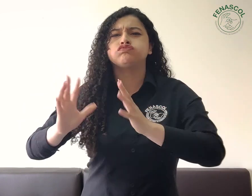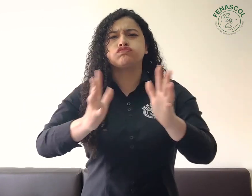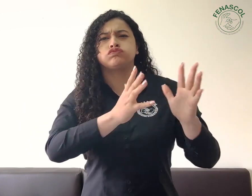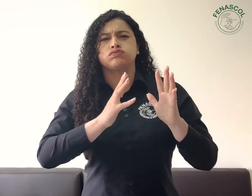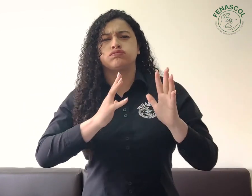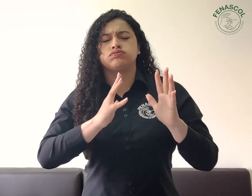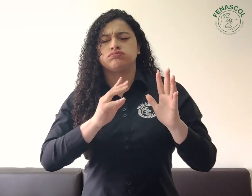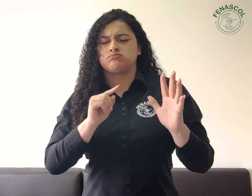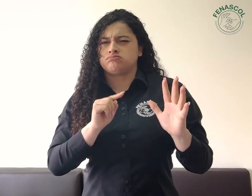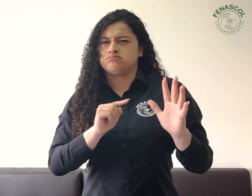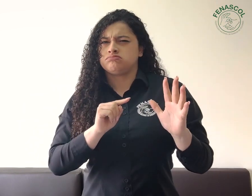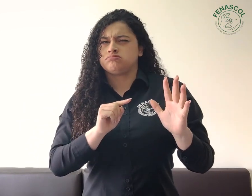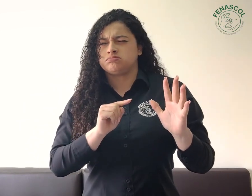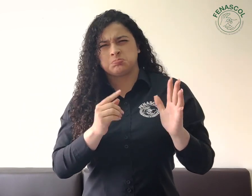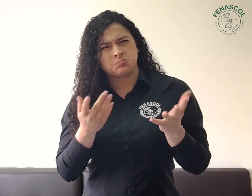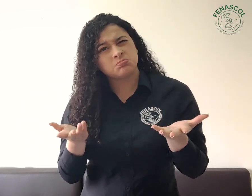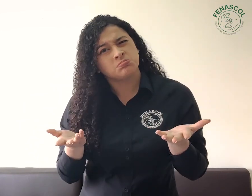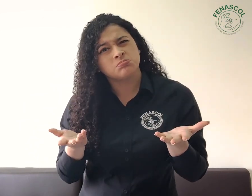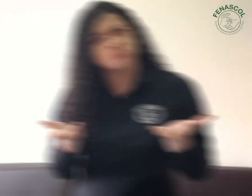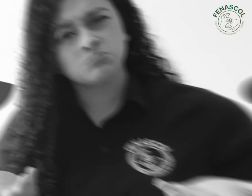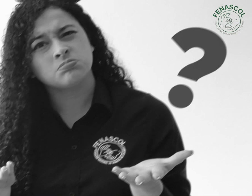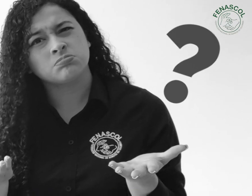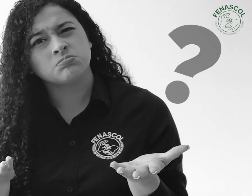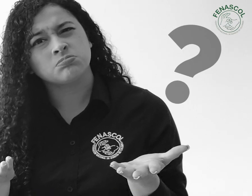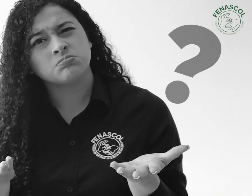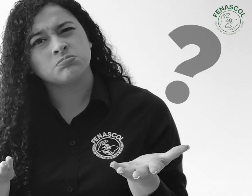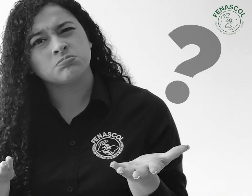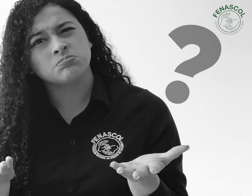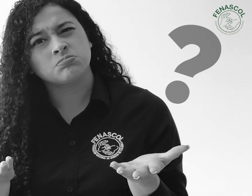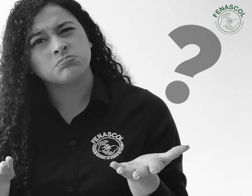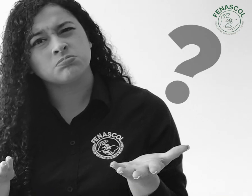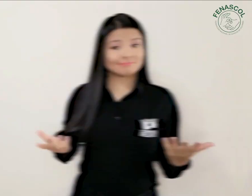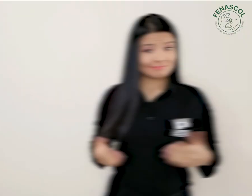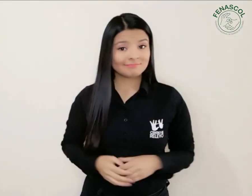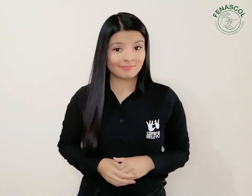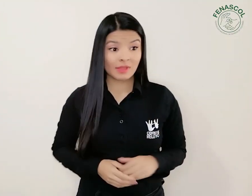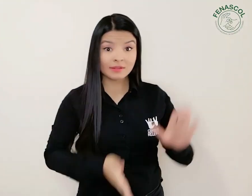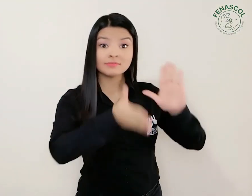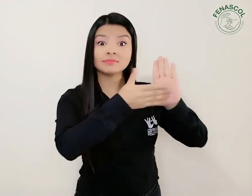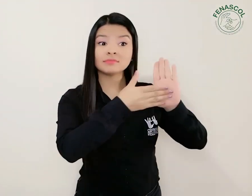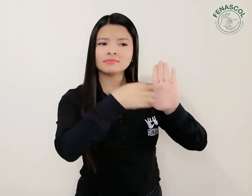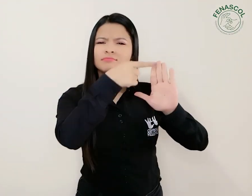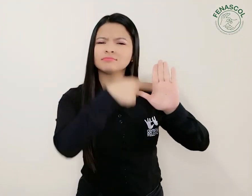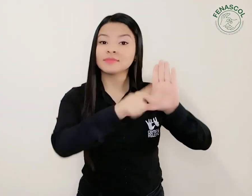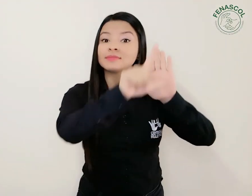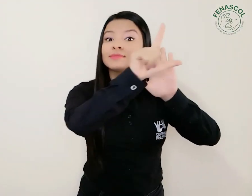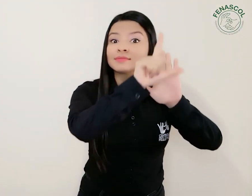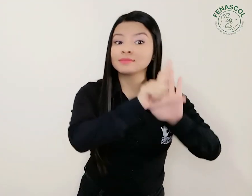mira estas leyes y